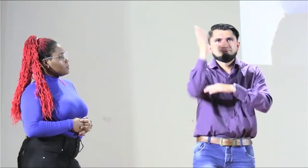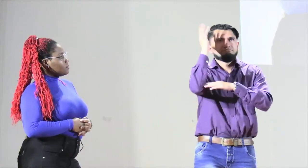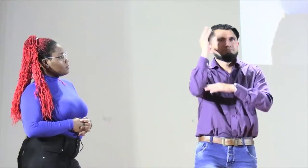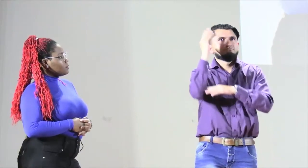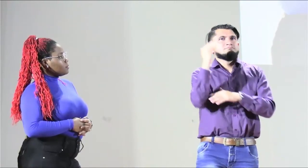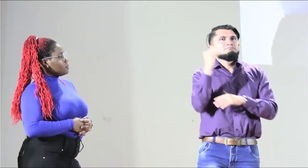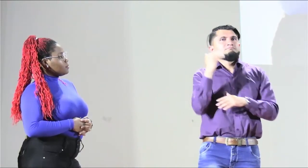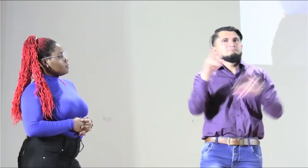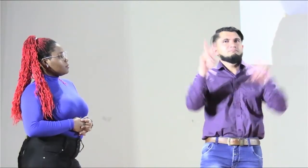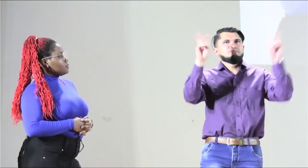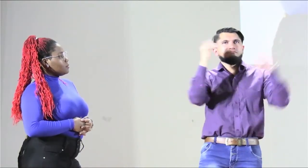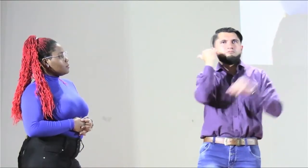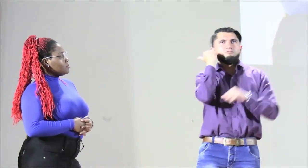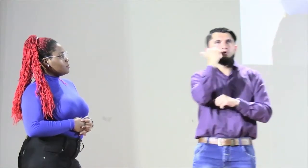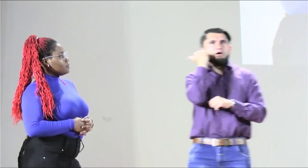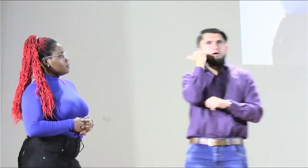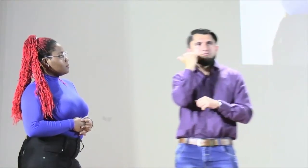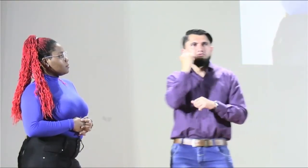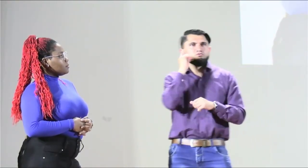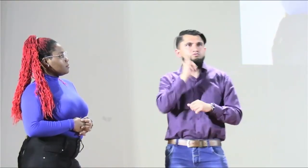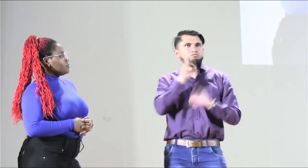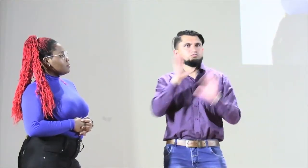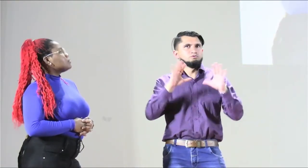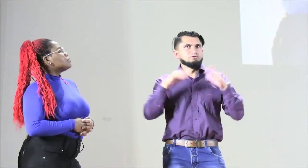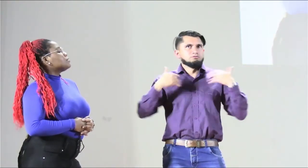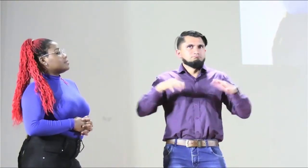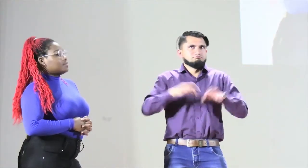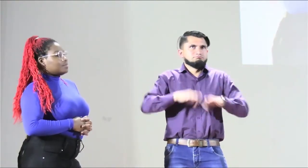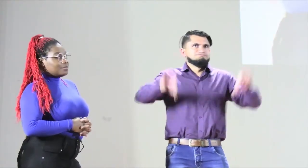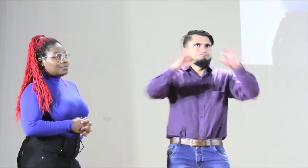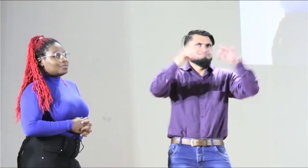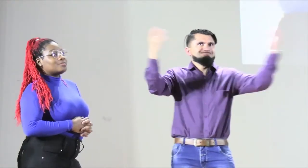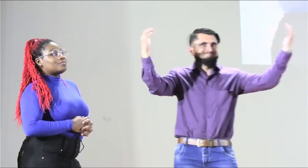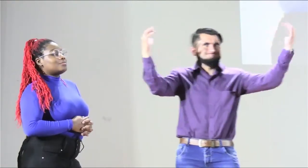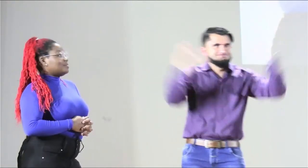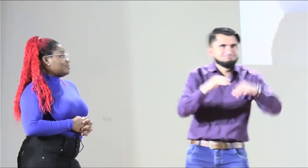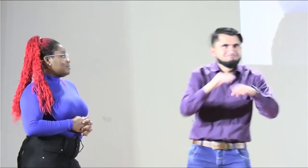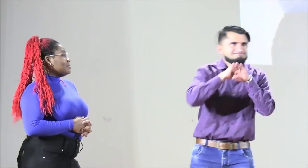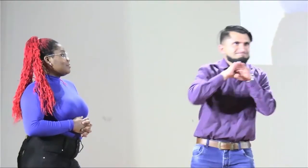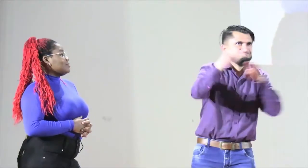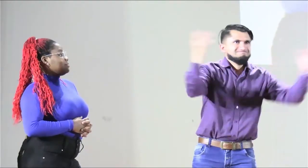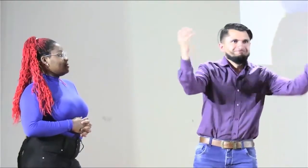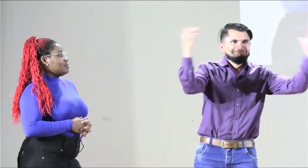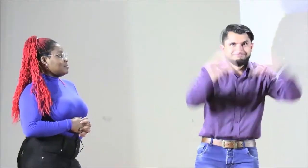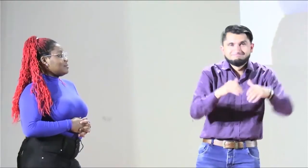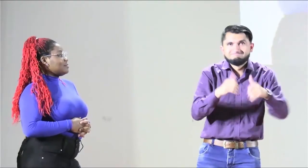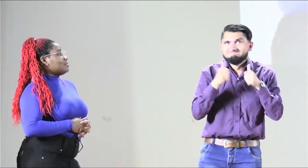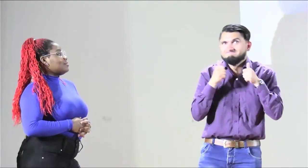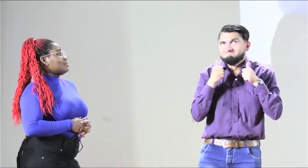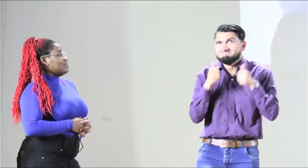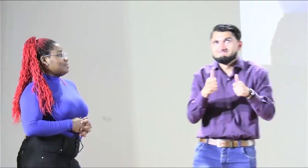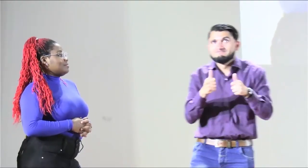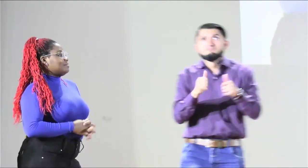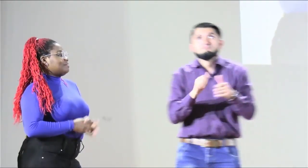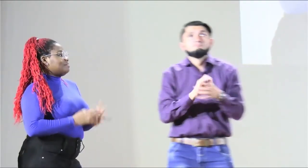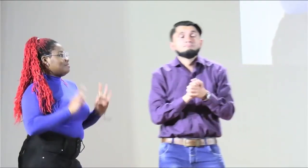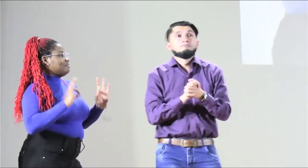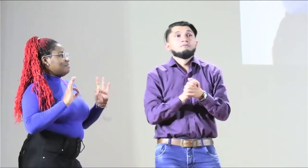30 de la mañana, vamos a tener un tema muy importante y es el tema de mujeres sordas. Los invitamos